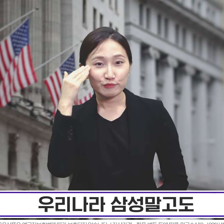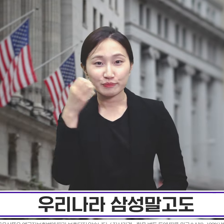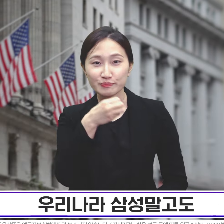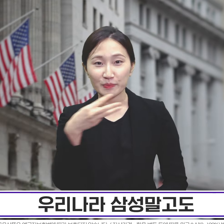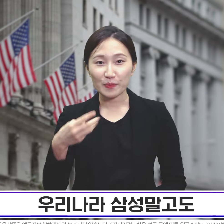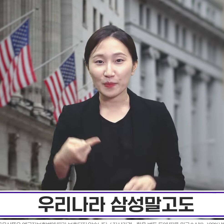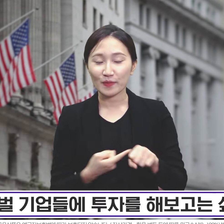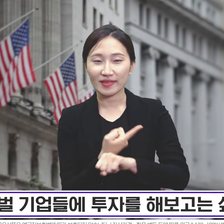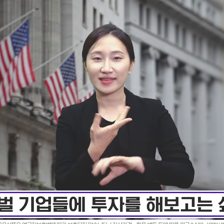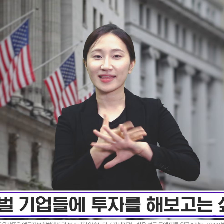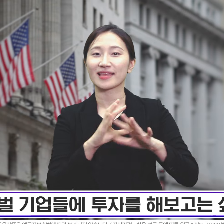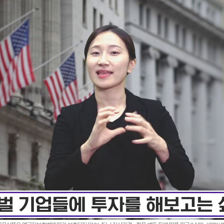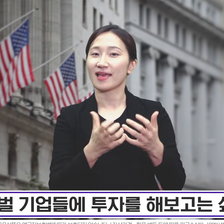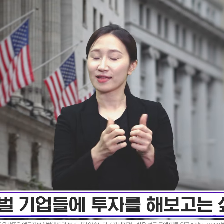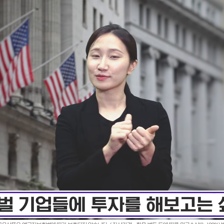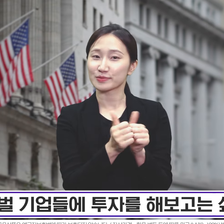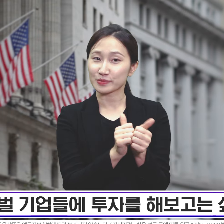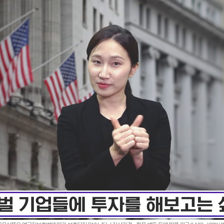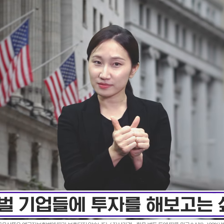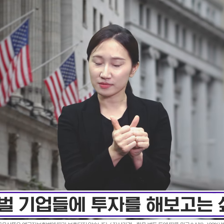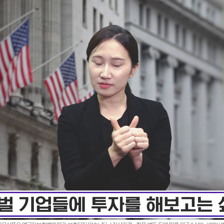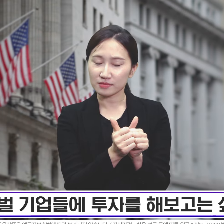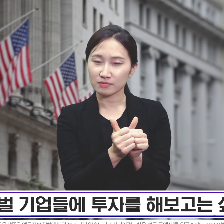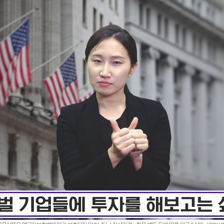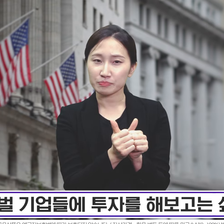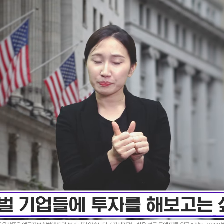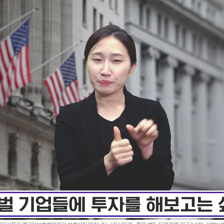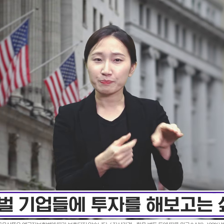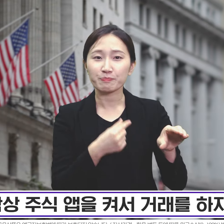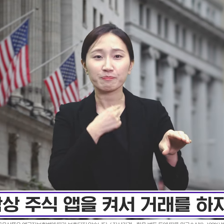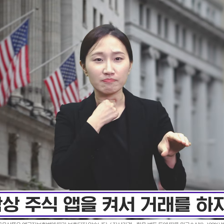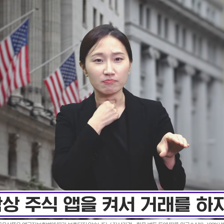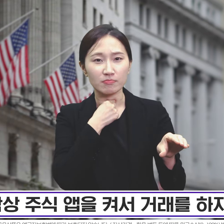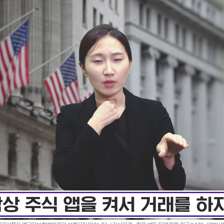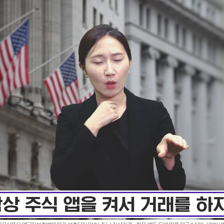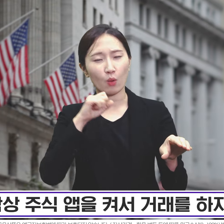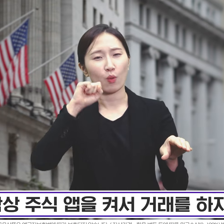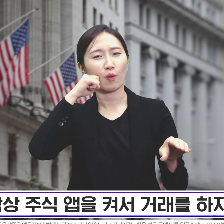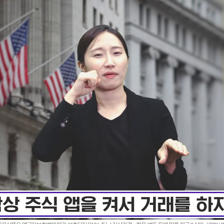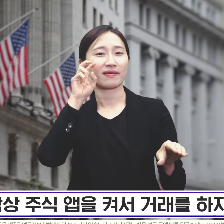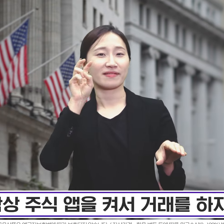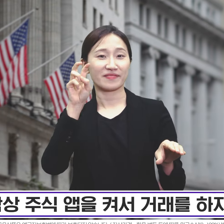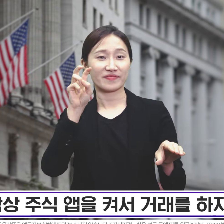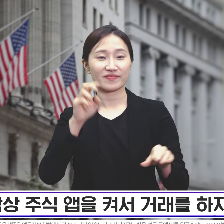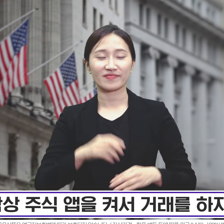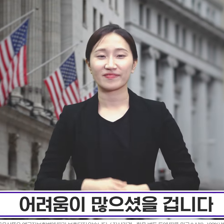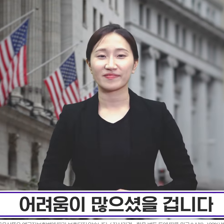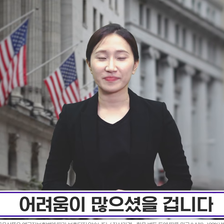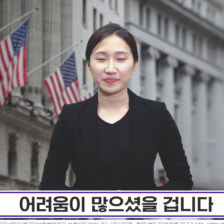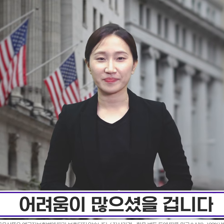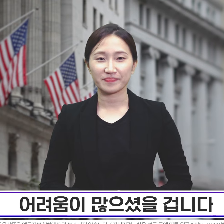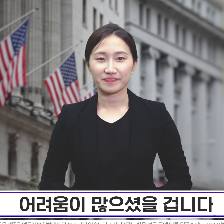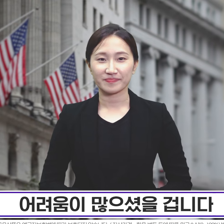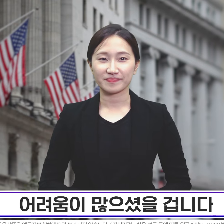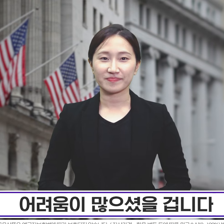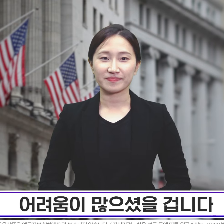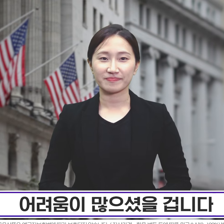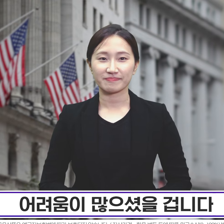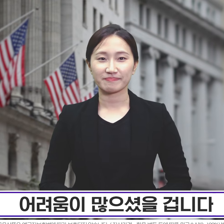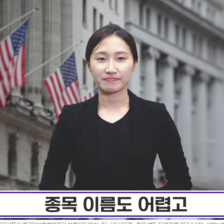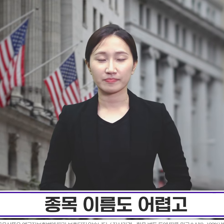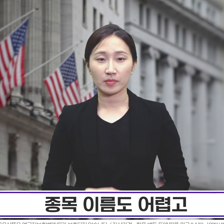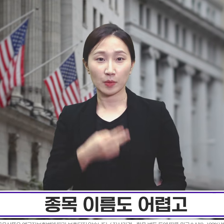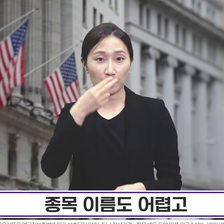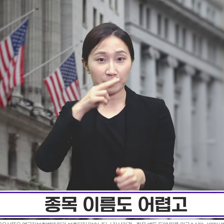우리나라 삼성 말고도 글로벌 기업들의 투자를 해보고는 싶은데 막상 주식앱을 켜서 거래를 하자니 어려움이 많으셨을